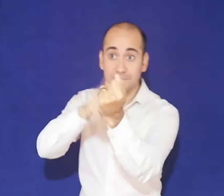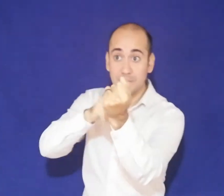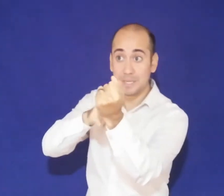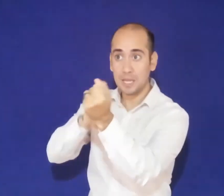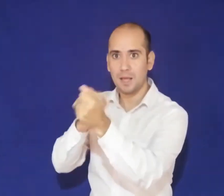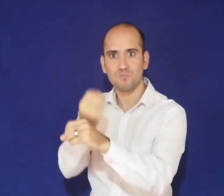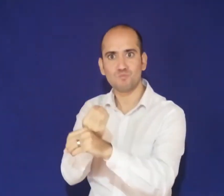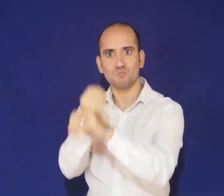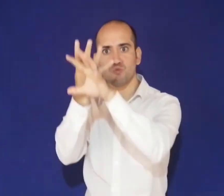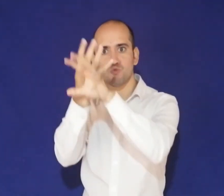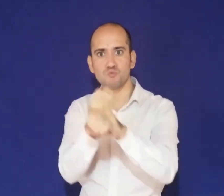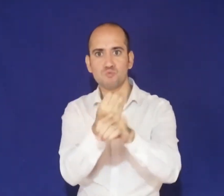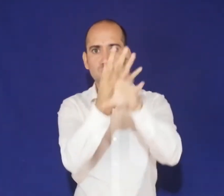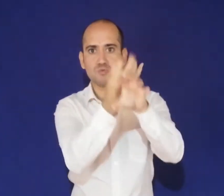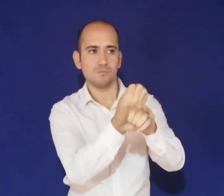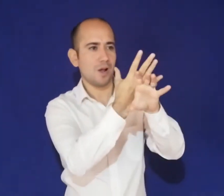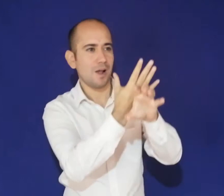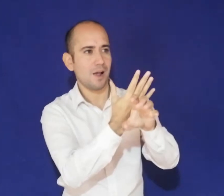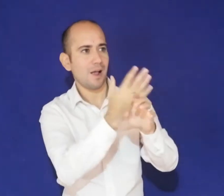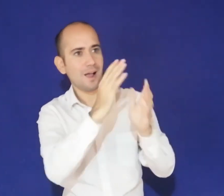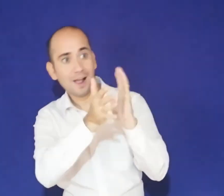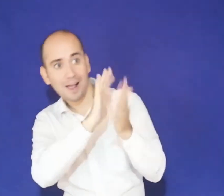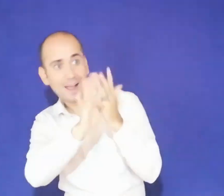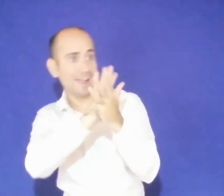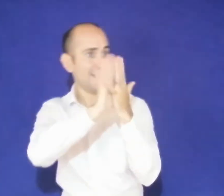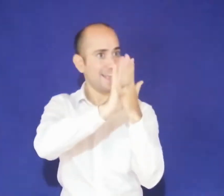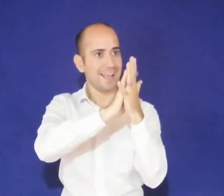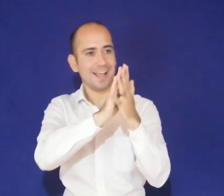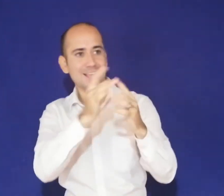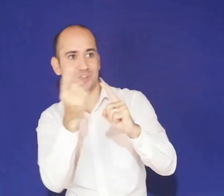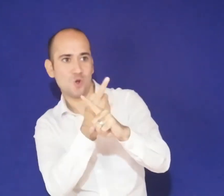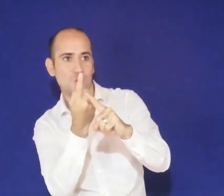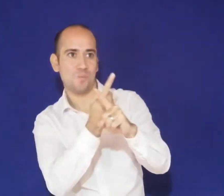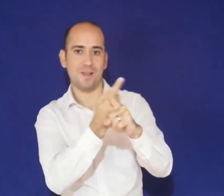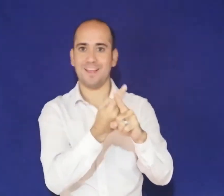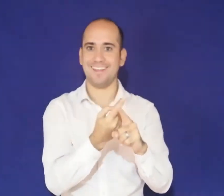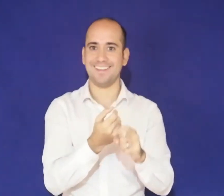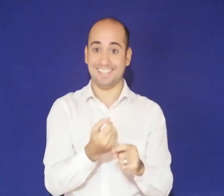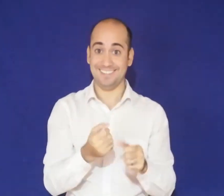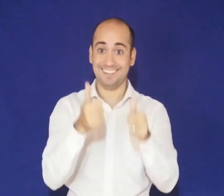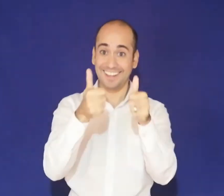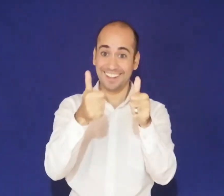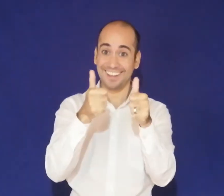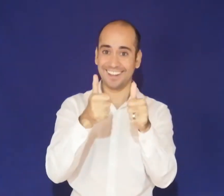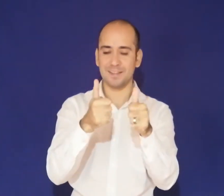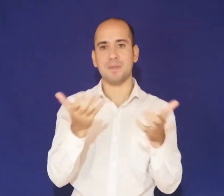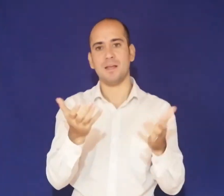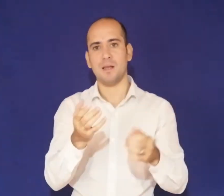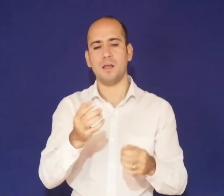Nosotros, nerviosos, preocupados, no, tú tranquilos. Ahora, paciencia,